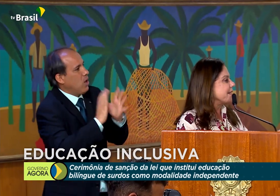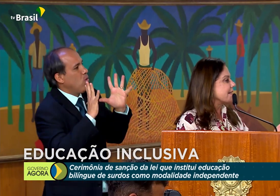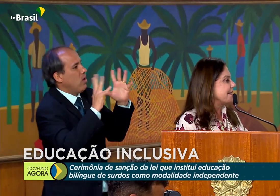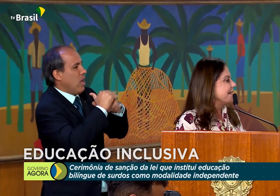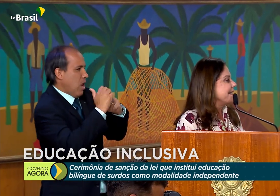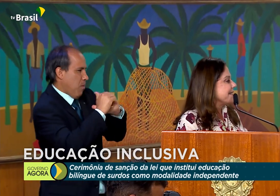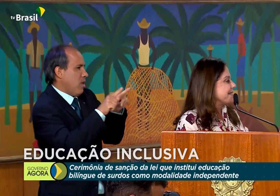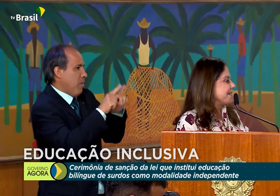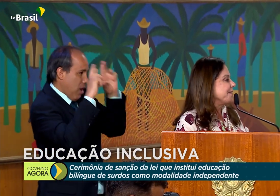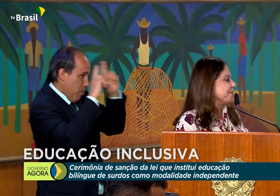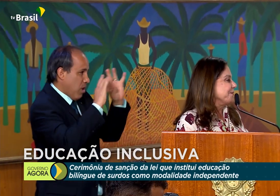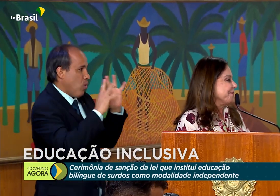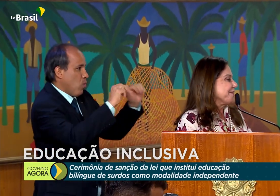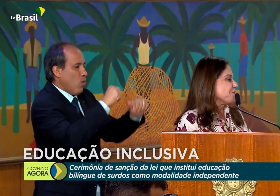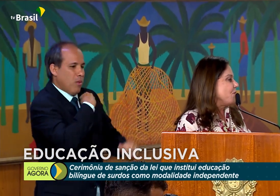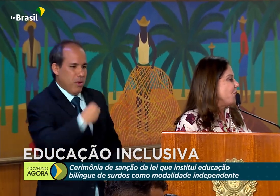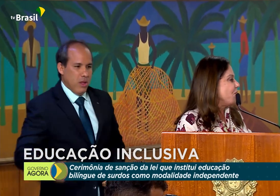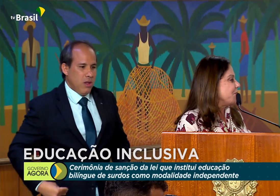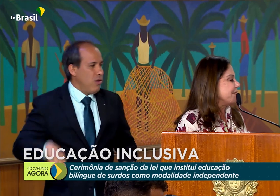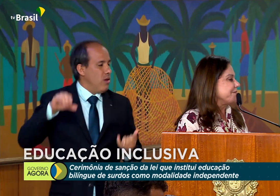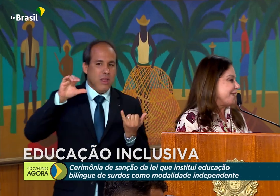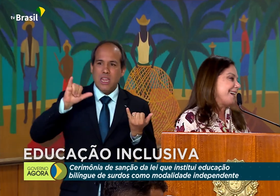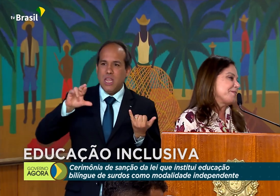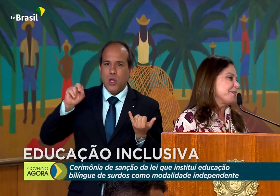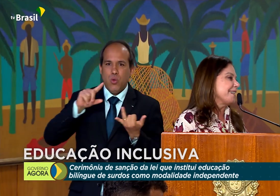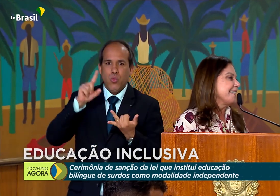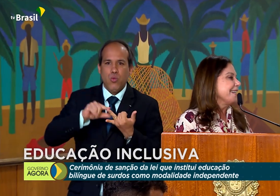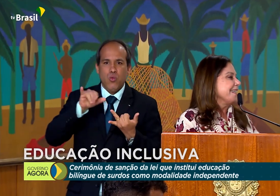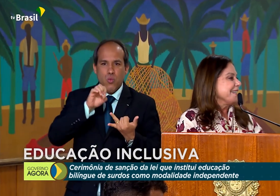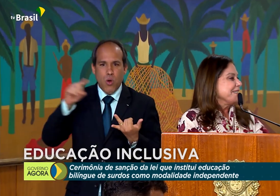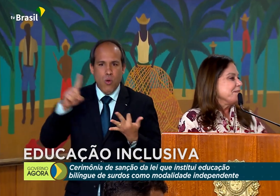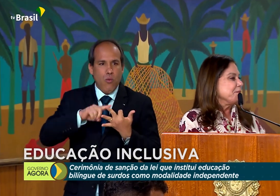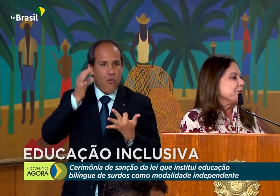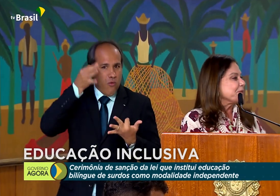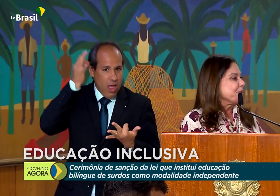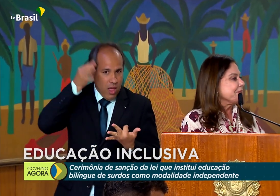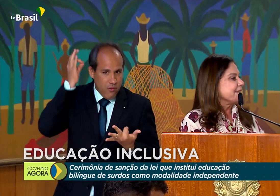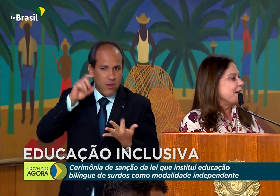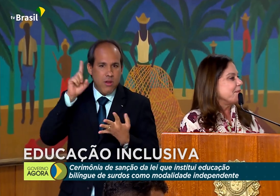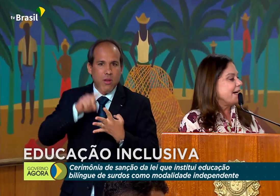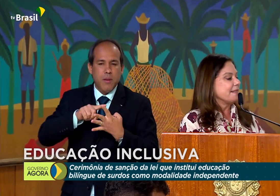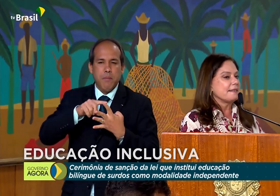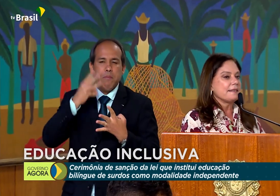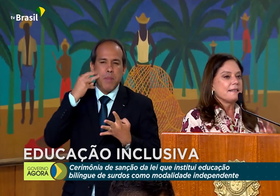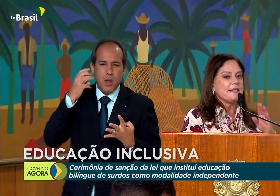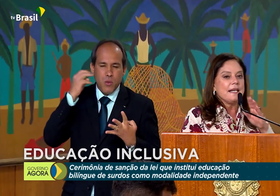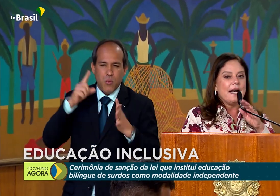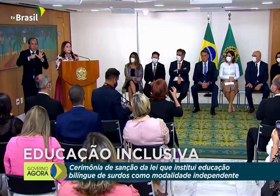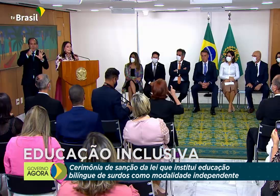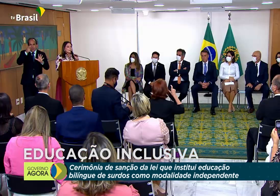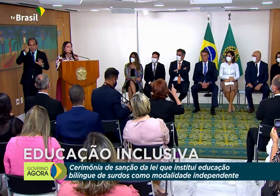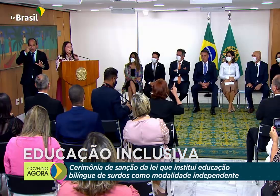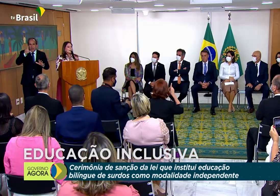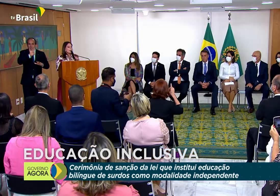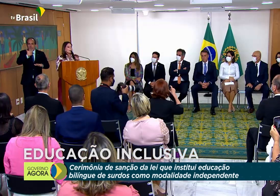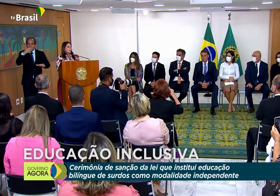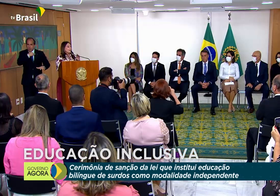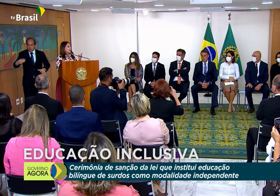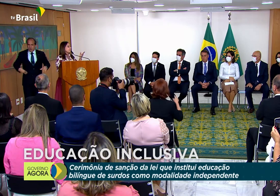mesa, Ciro, João Roma, Flávia, Milton, Damares. Agradecer a